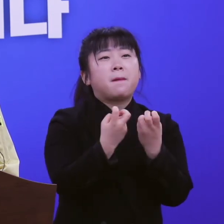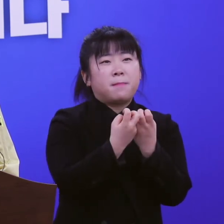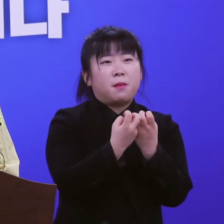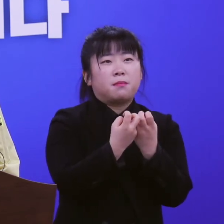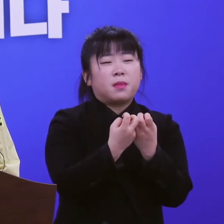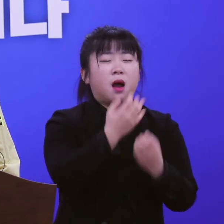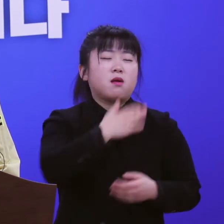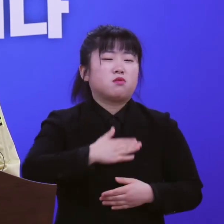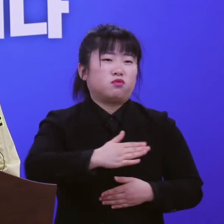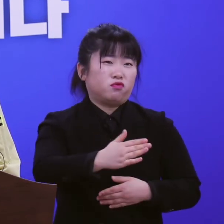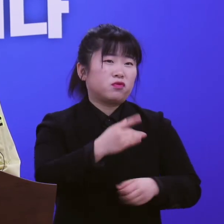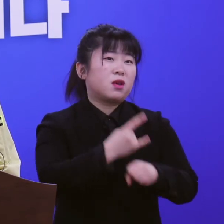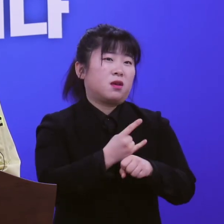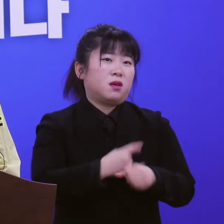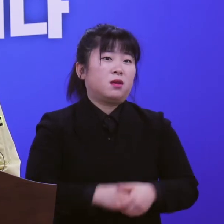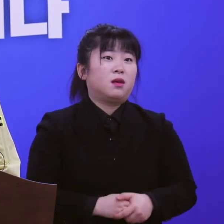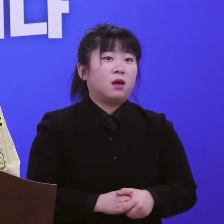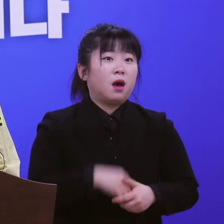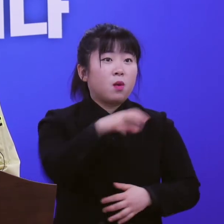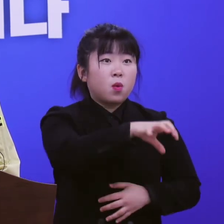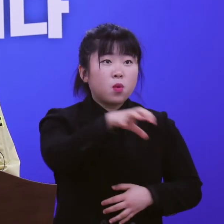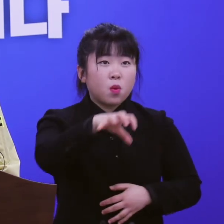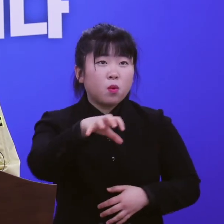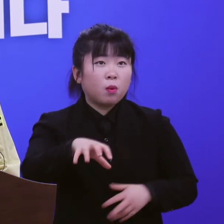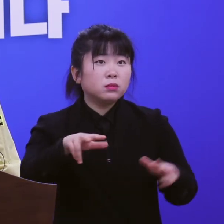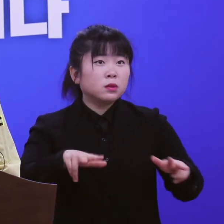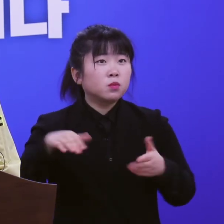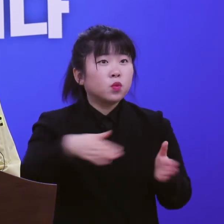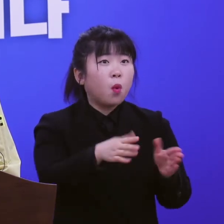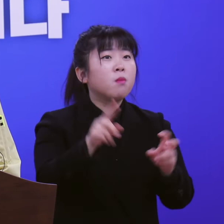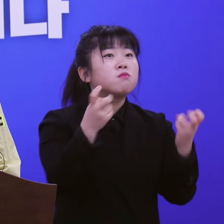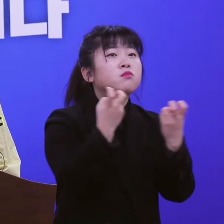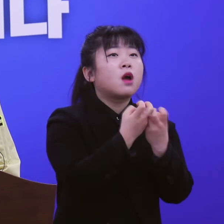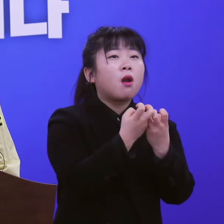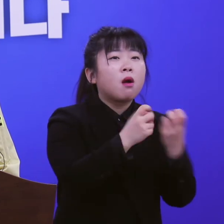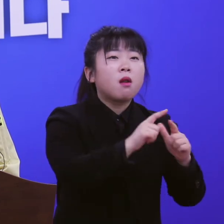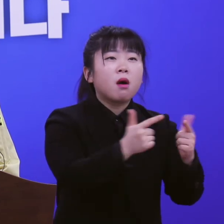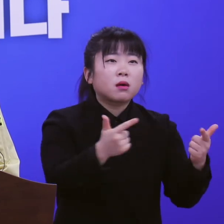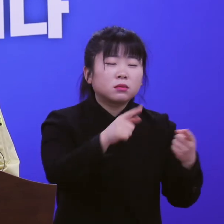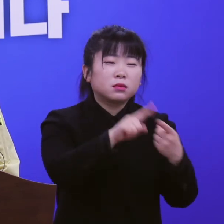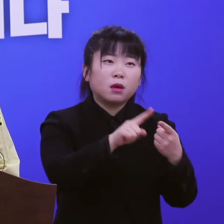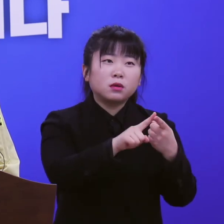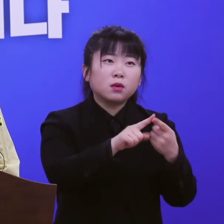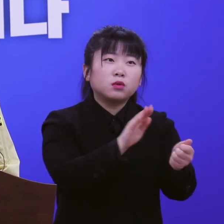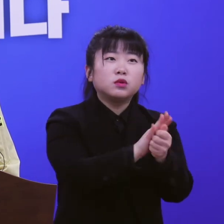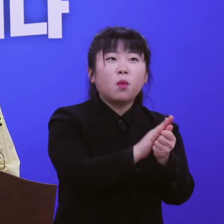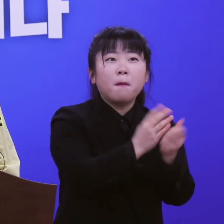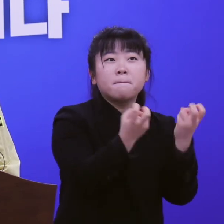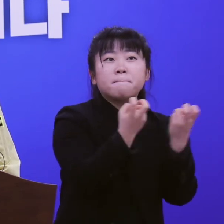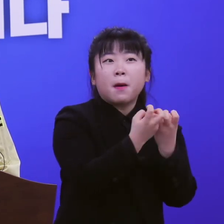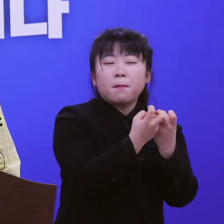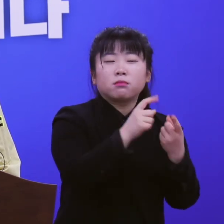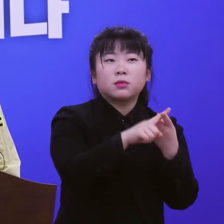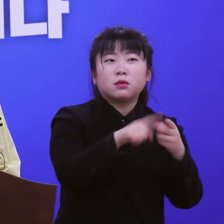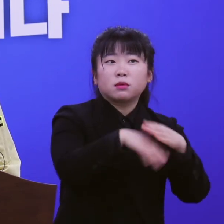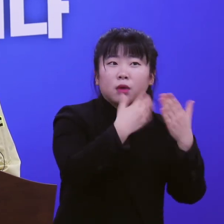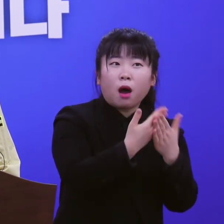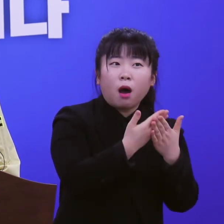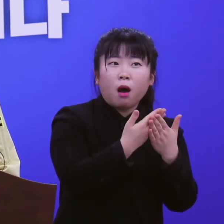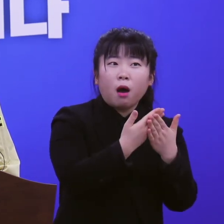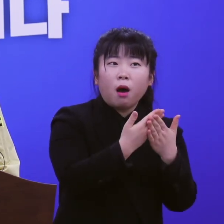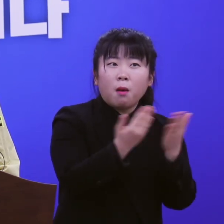지원 정책이 현장에 제대로 알려지고 있는지 또 지원 정책이 즉시 집행되고 있는지를 함께